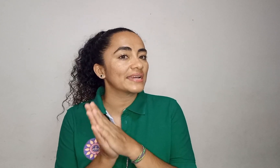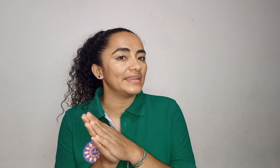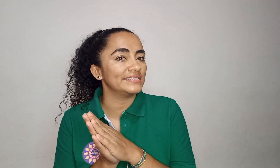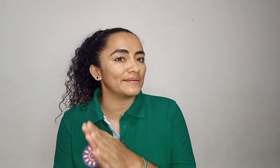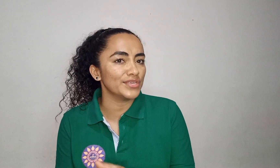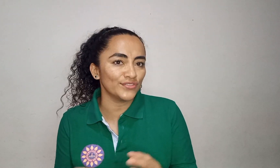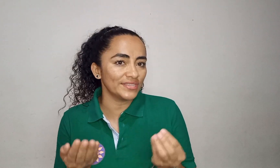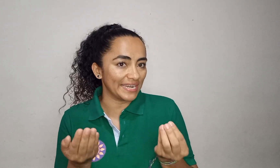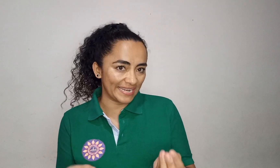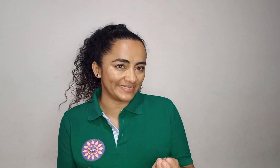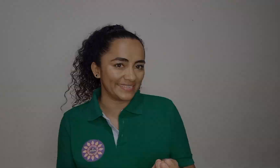Calentamiento Terrestre.